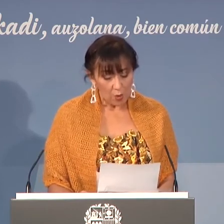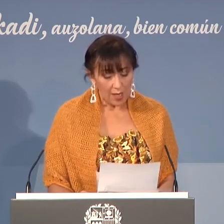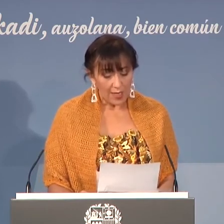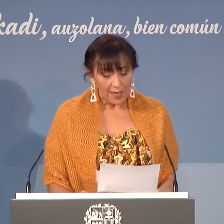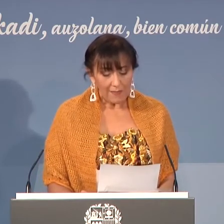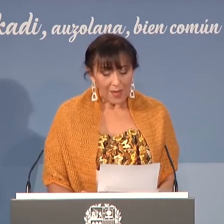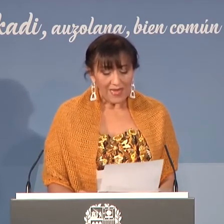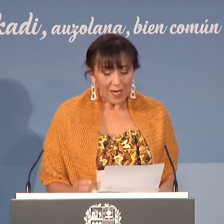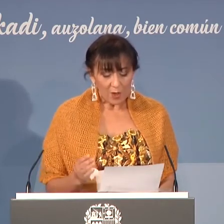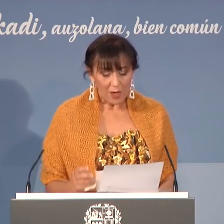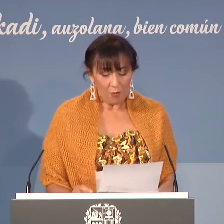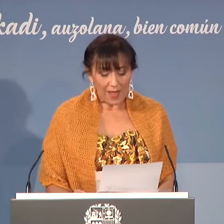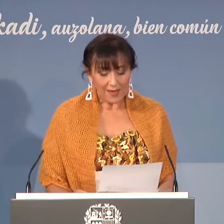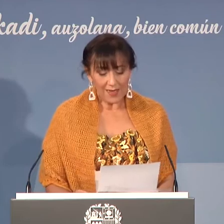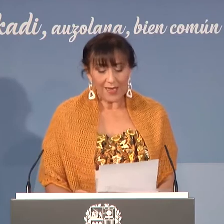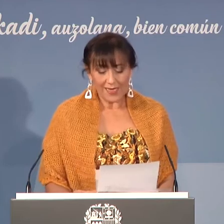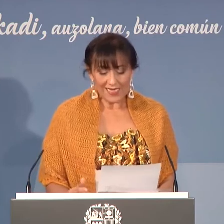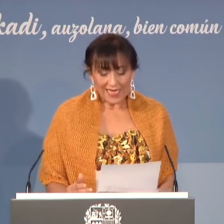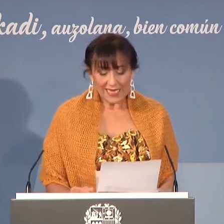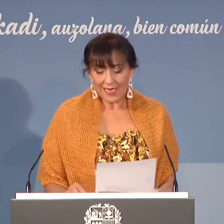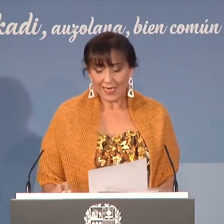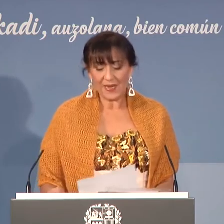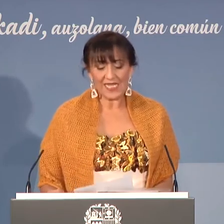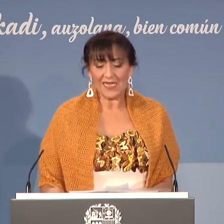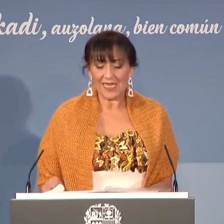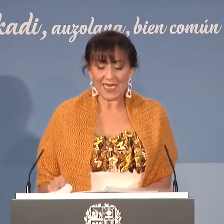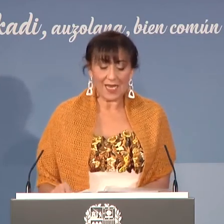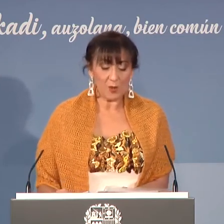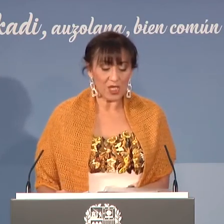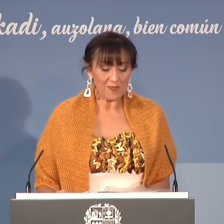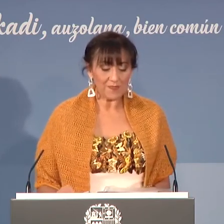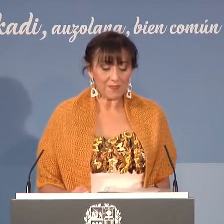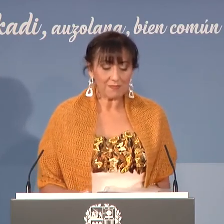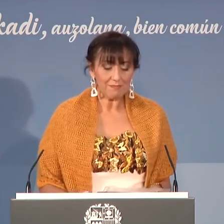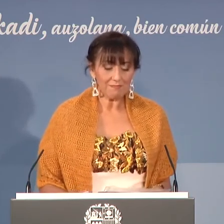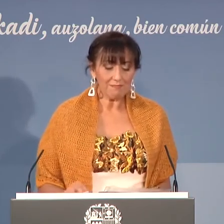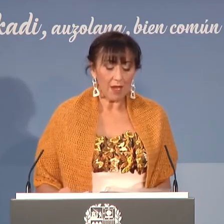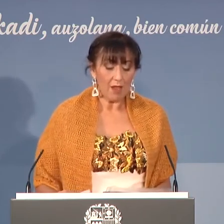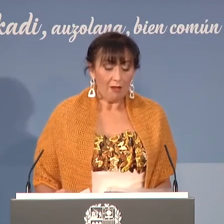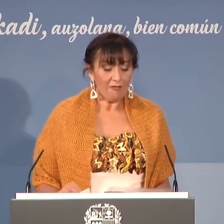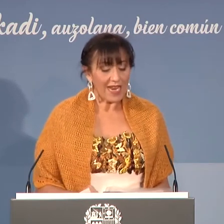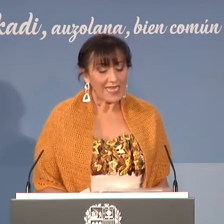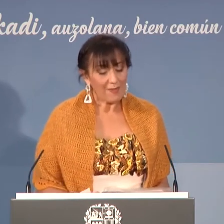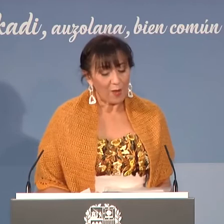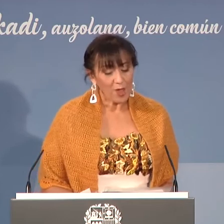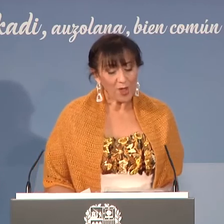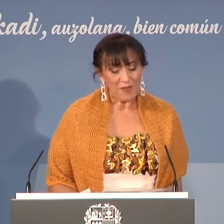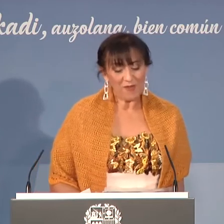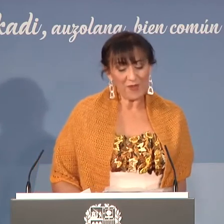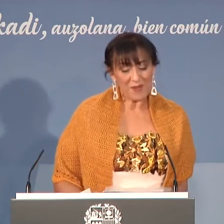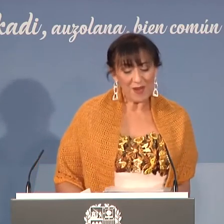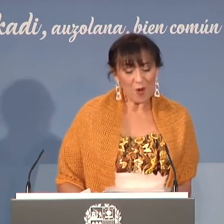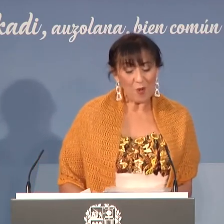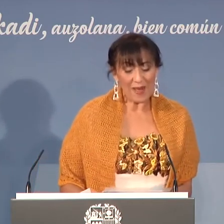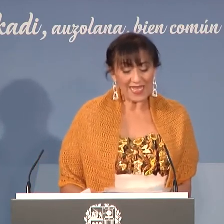Continúa Mi amiga Gloria Guzmán Que está aquí Representa esa gran lucha Fue en El Salvador donde